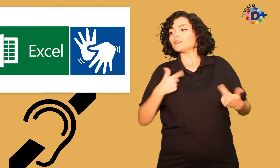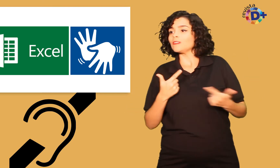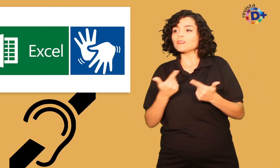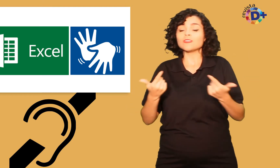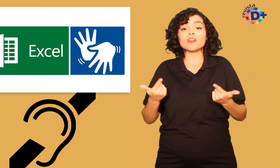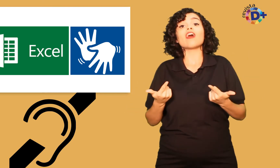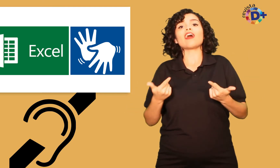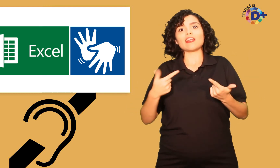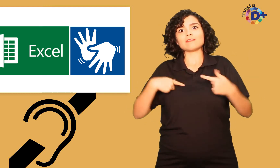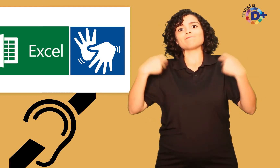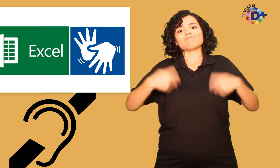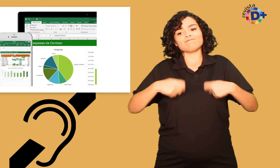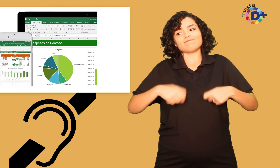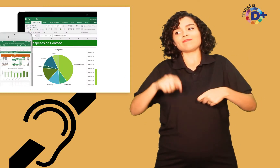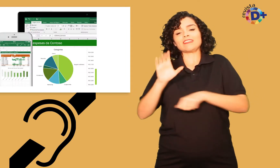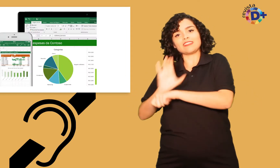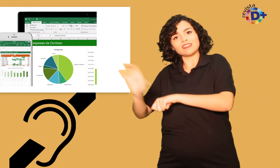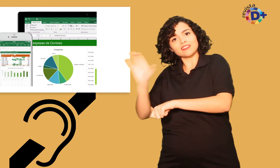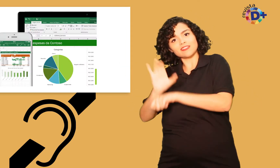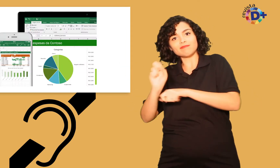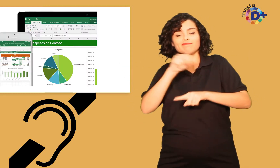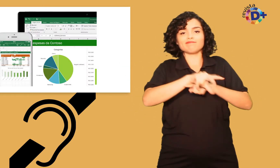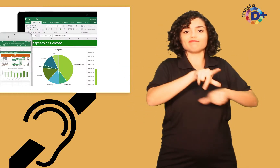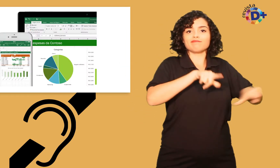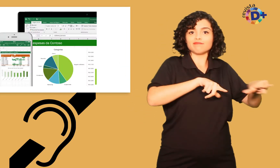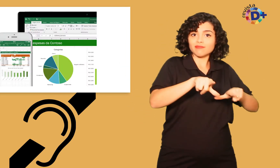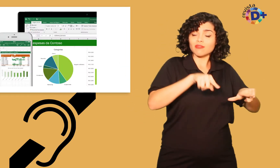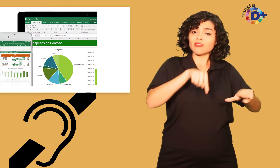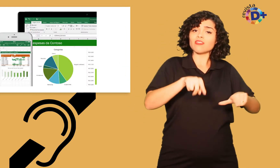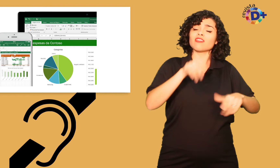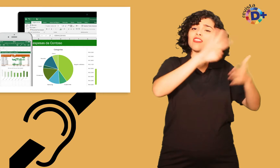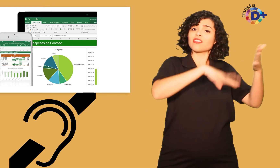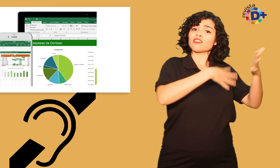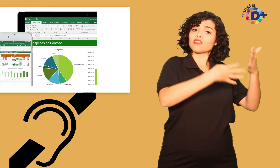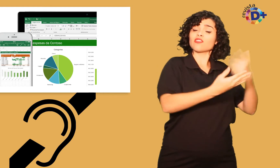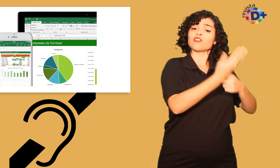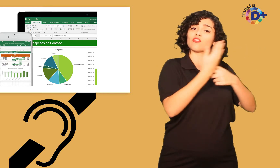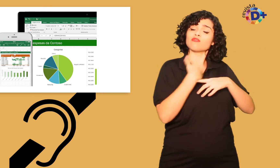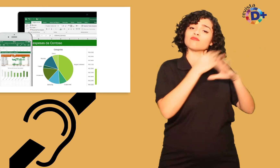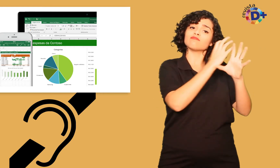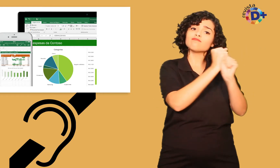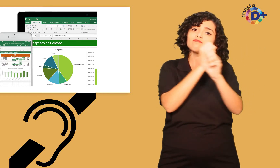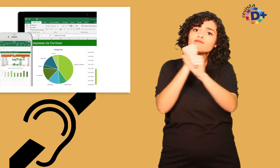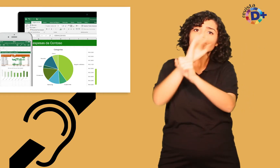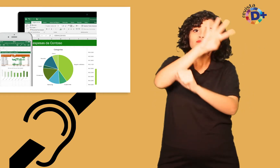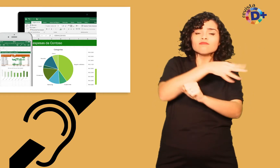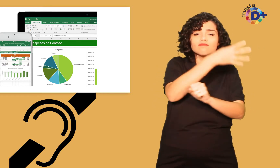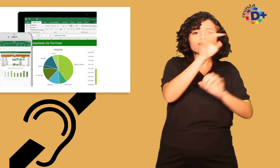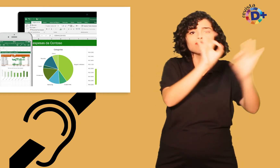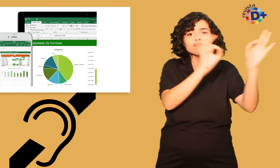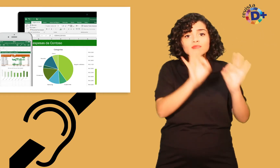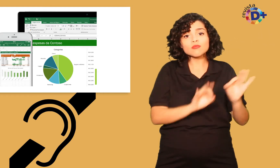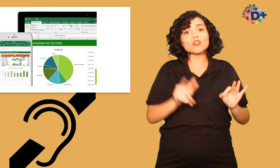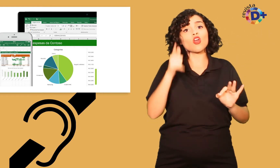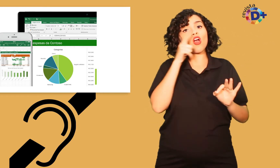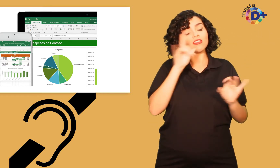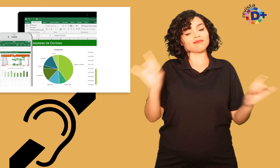usuário elabore planilhas de cálculos simples e avançados, desenvolvendo suas habilidades para que esteja preparado